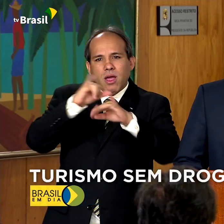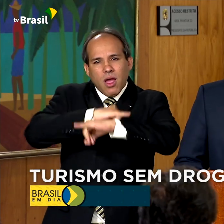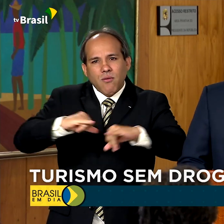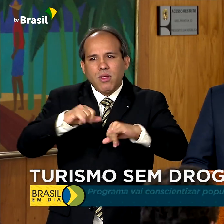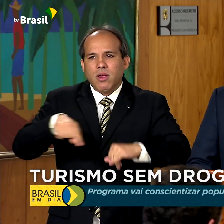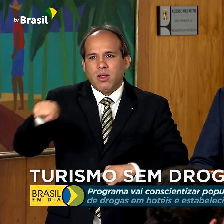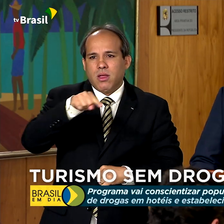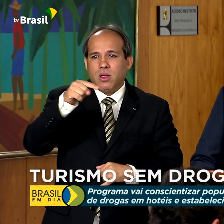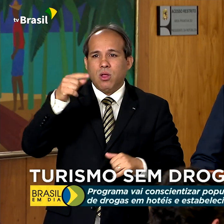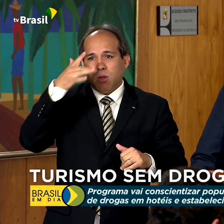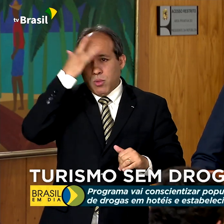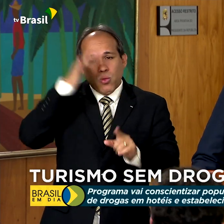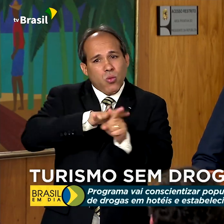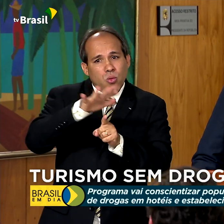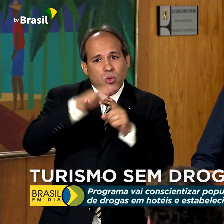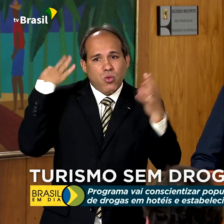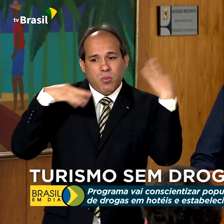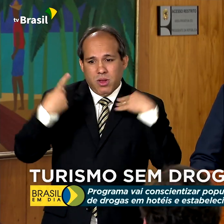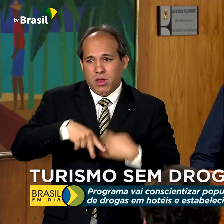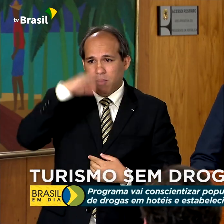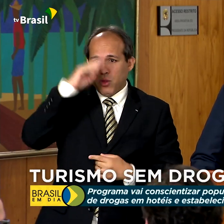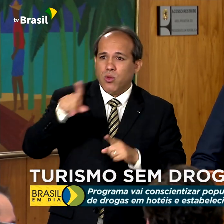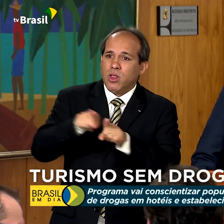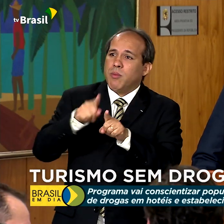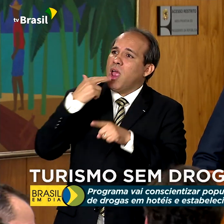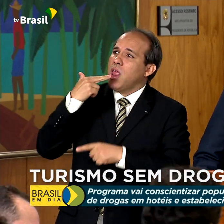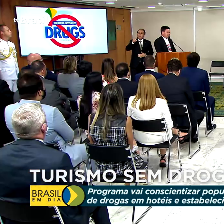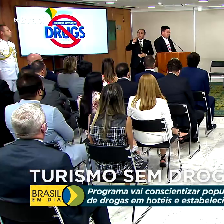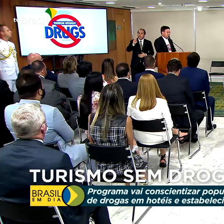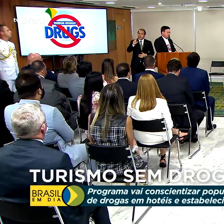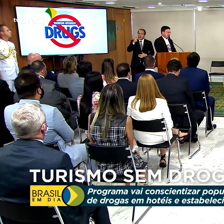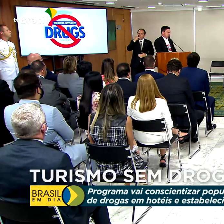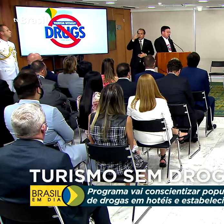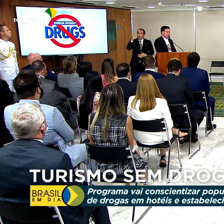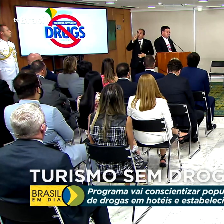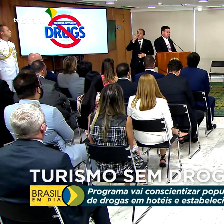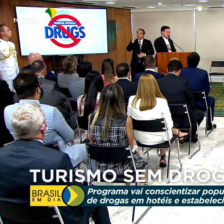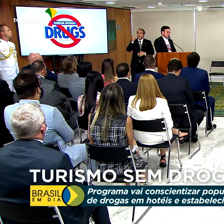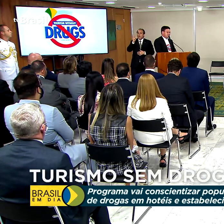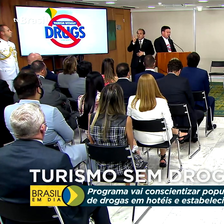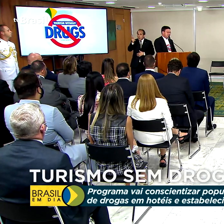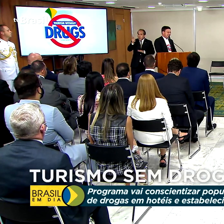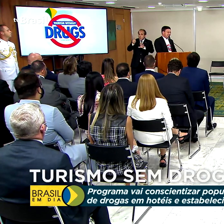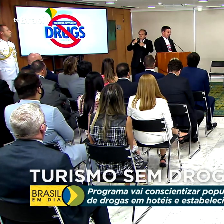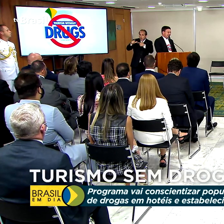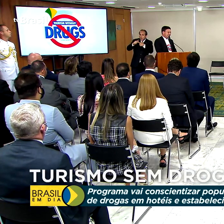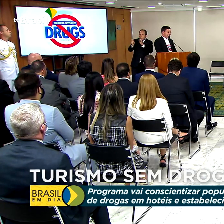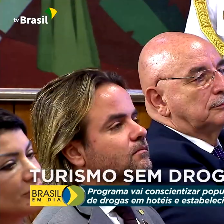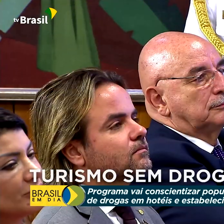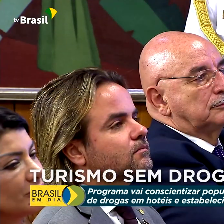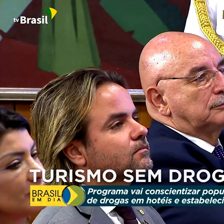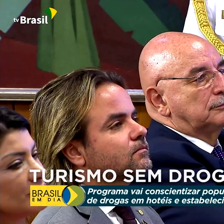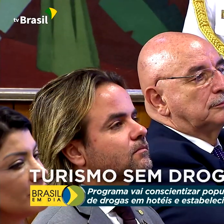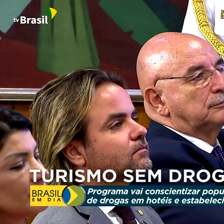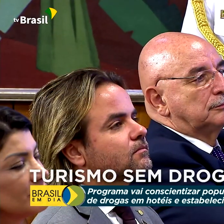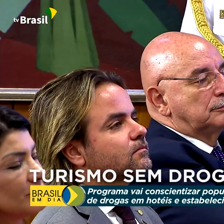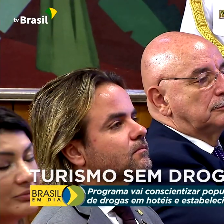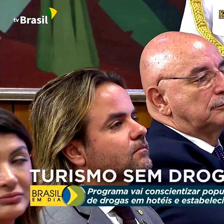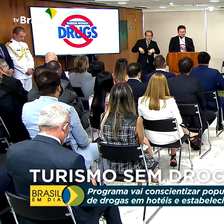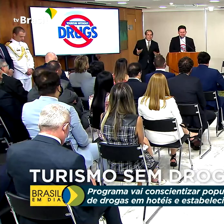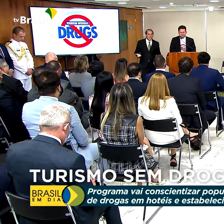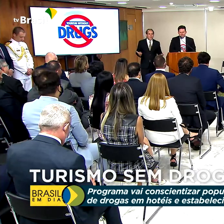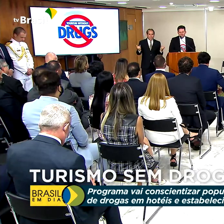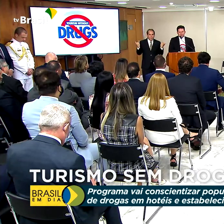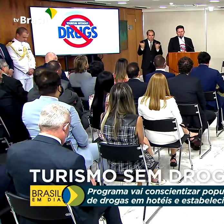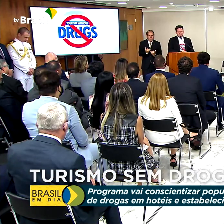estrangeiros de que é possível aproveitar ao máximo as experiências culturais, gastronômicas e esportivas, a natureza